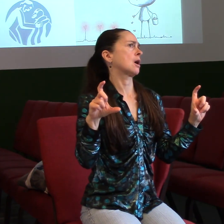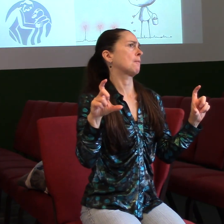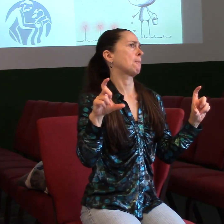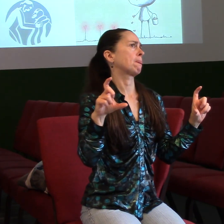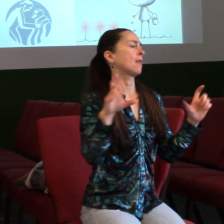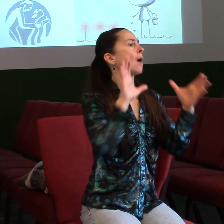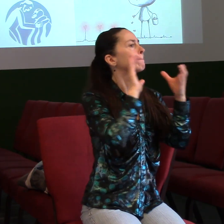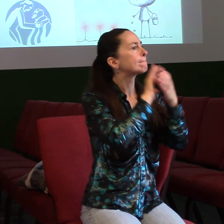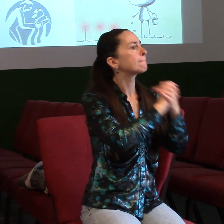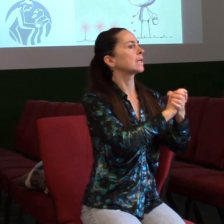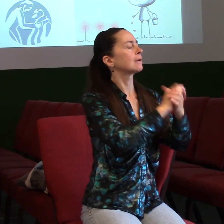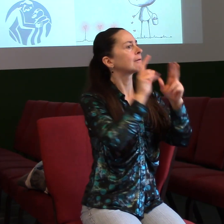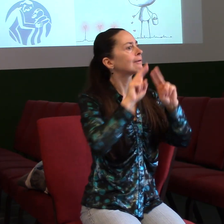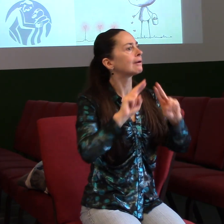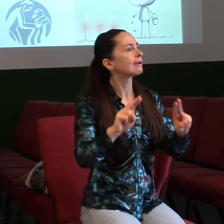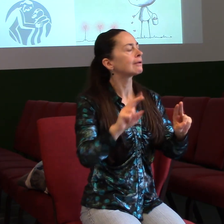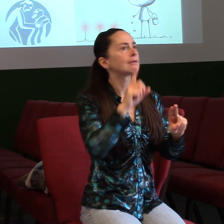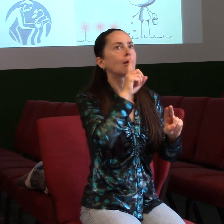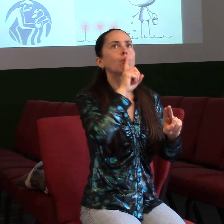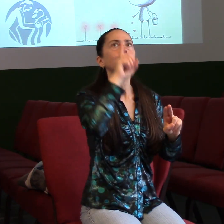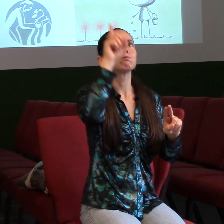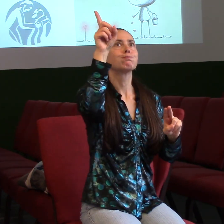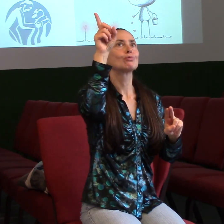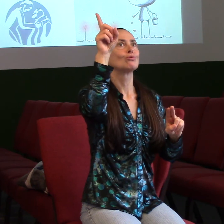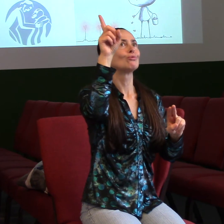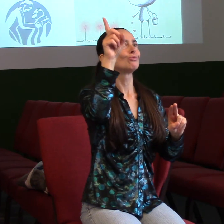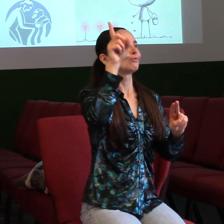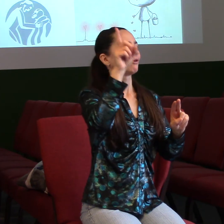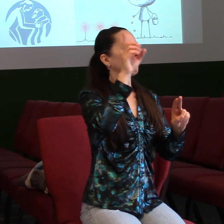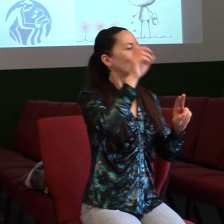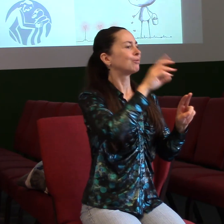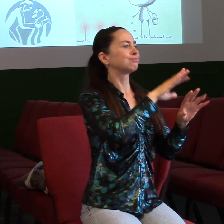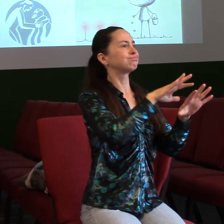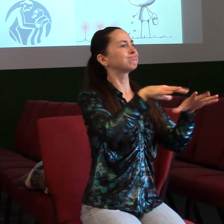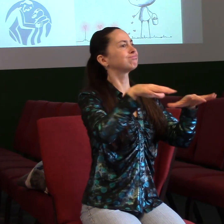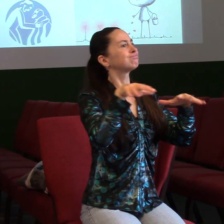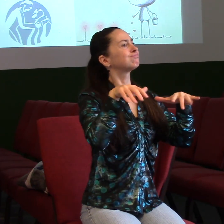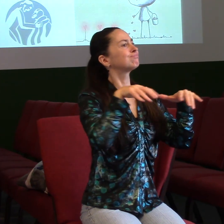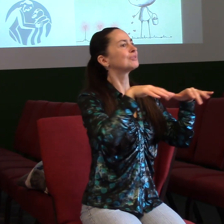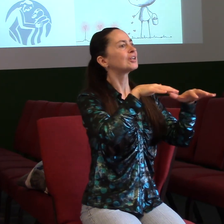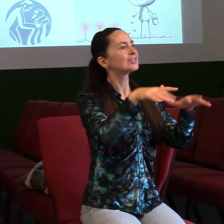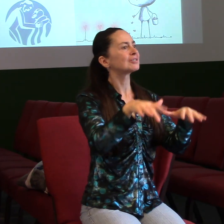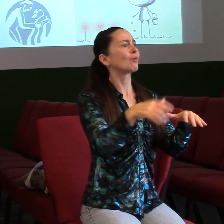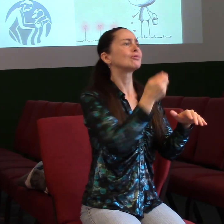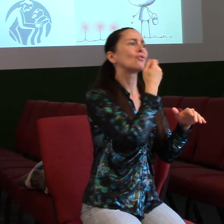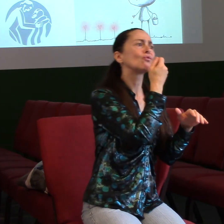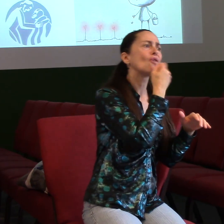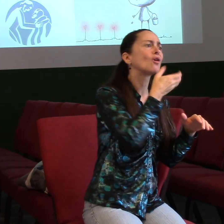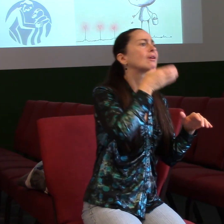klid, v místě, kde se neválčí, máme pitnou vodu doma v nátečeskou houtku.